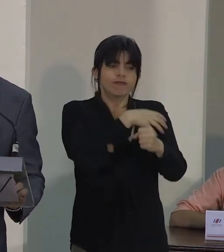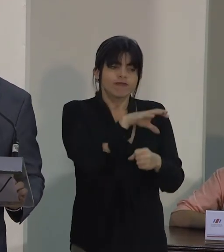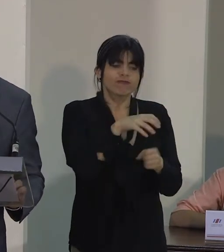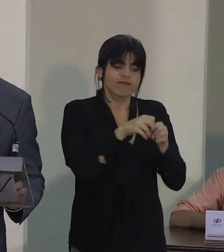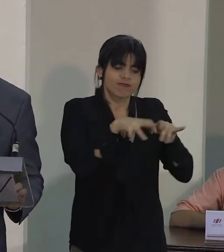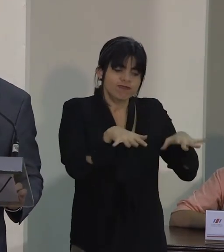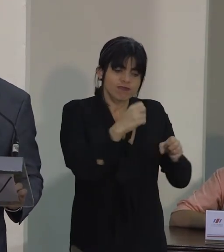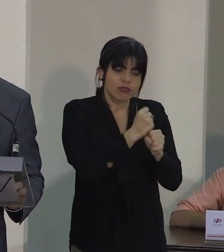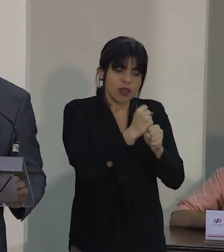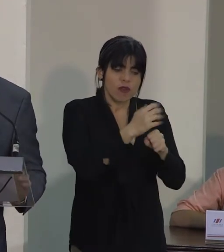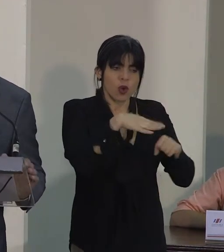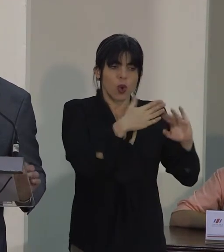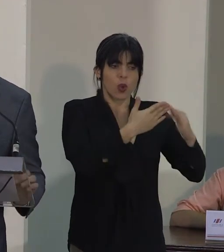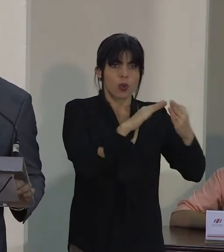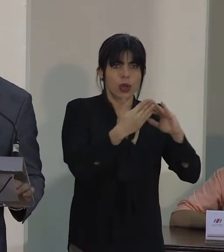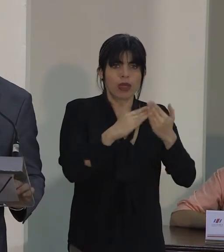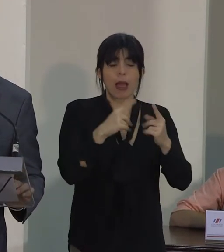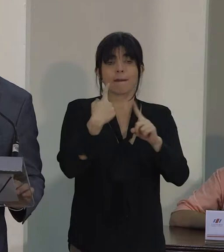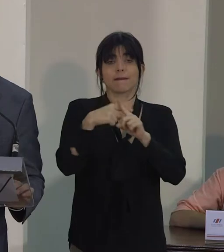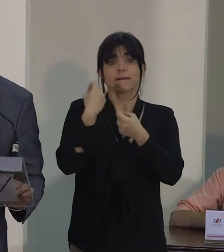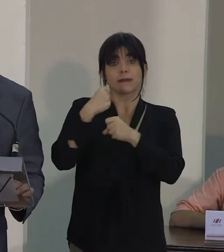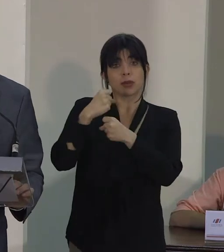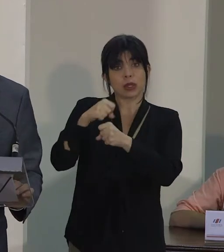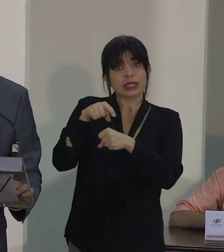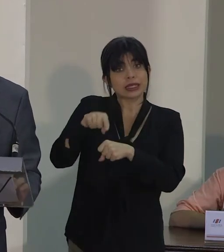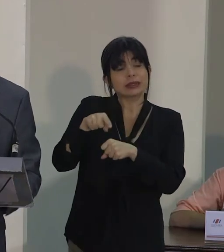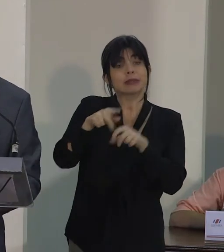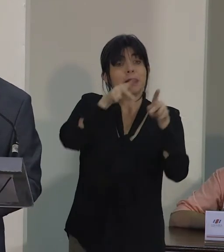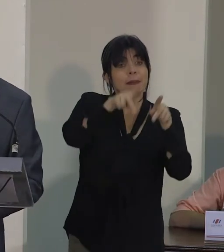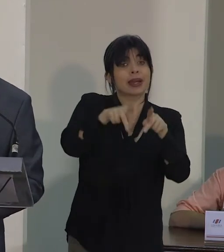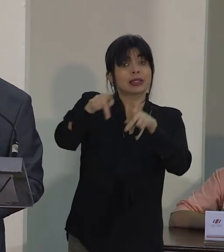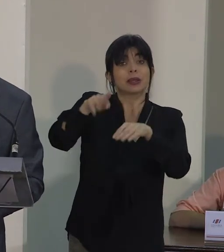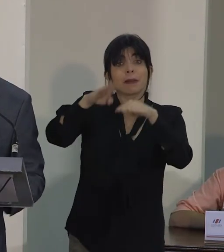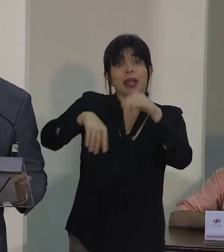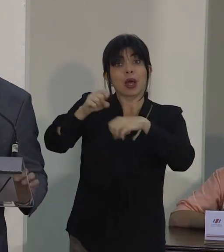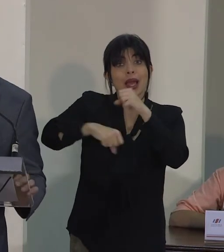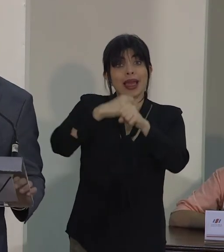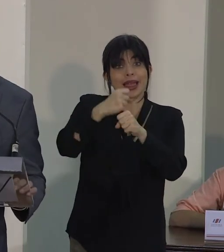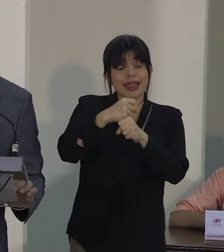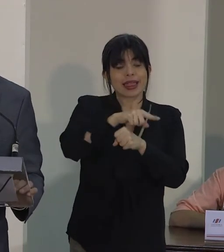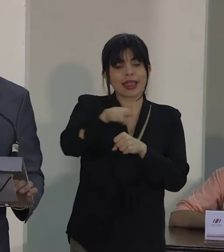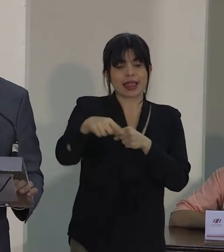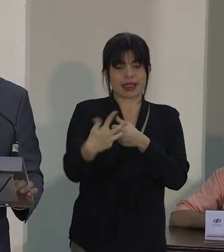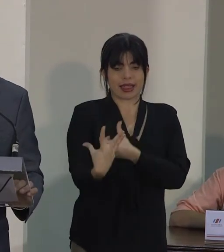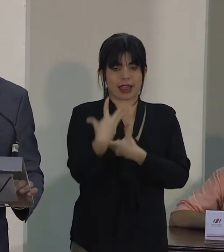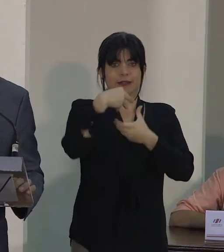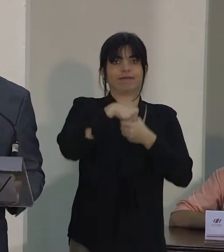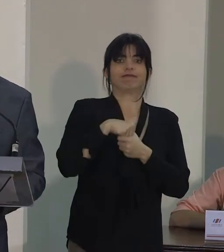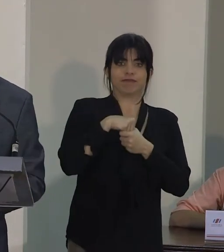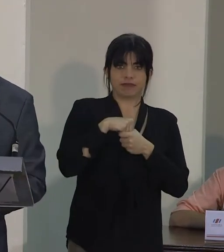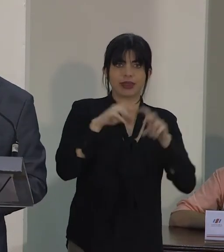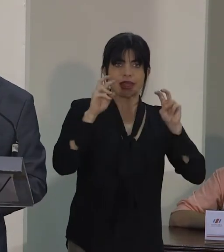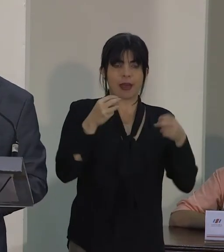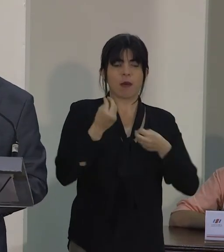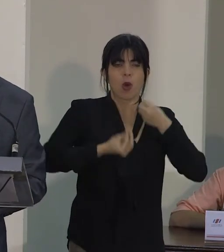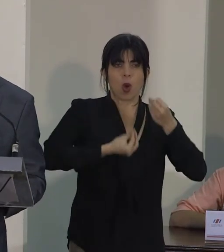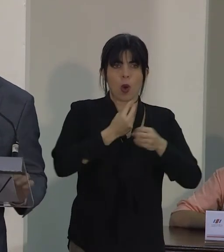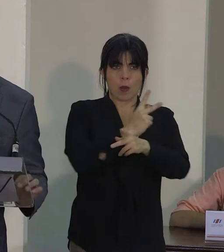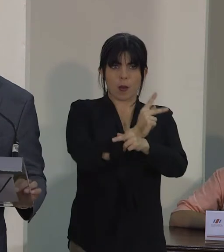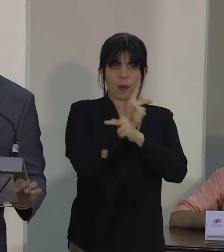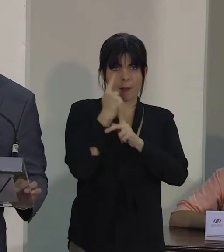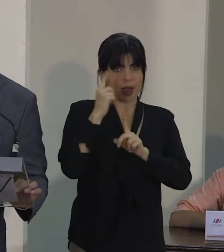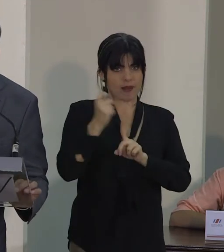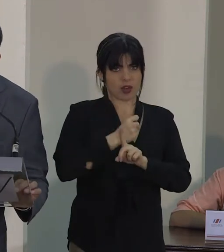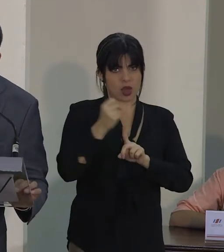de trabajo comunitarias y municipales, integrando a las personas menores de edad dentro de los abordajes de prevención de